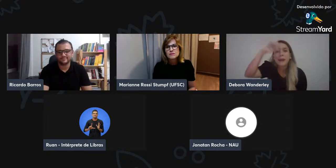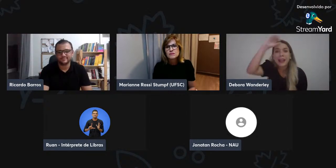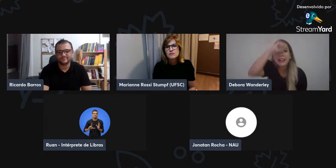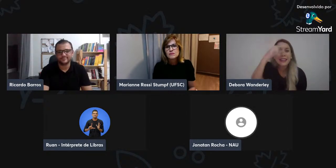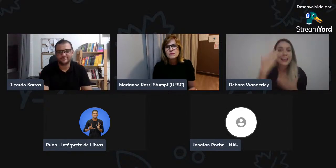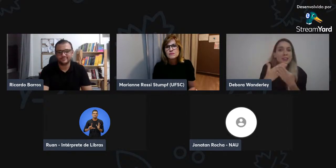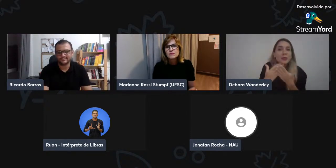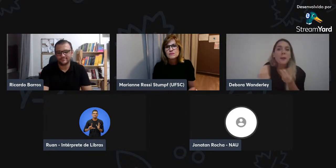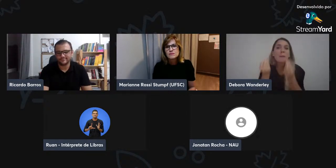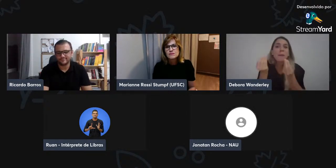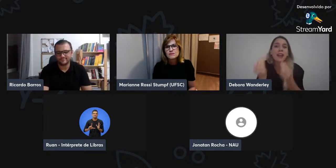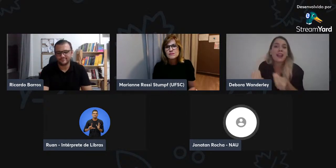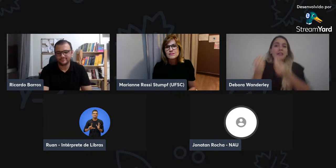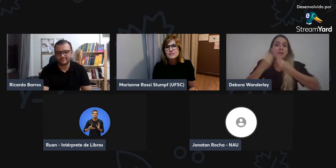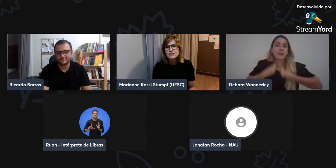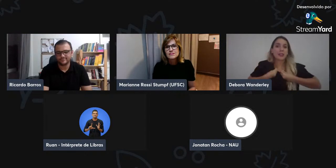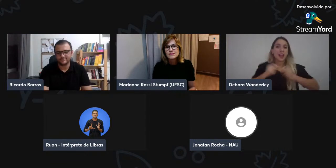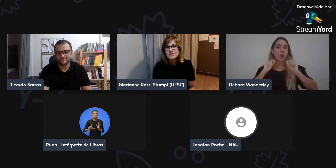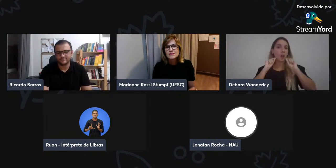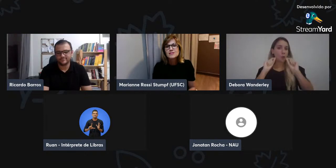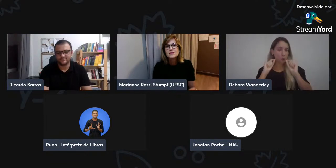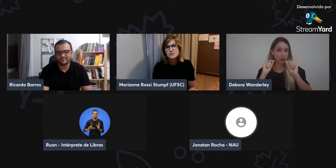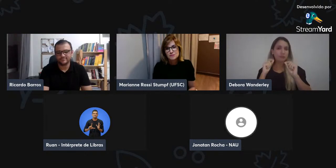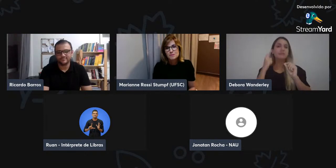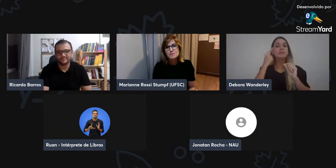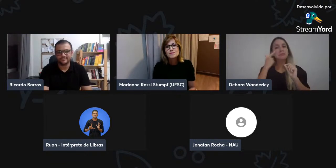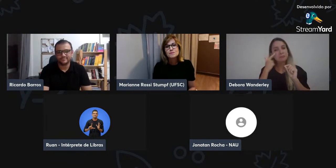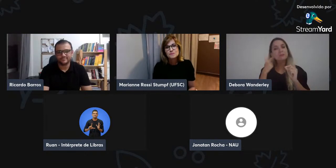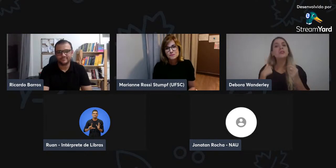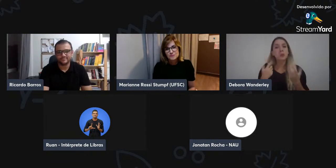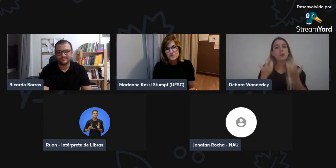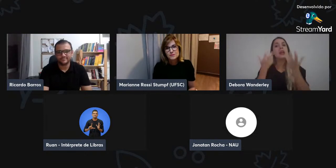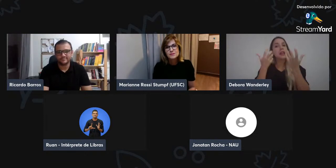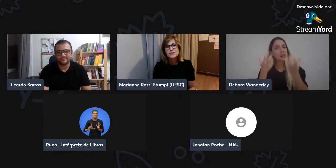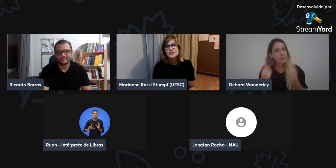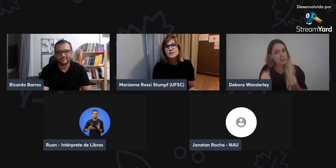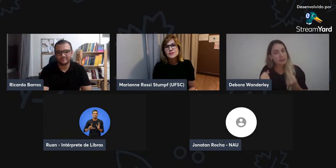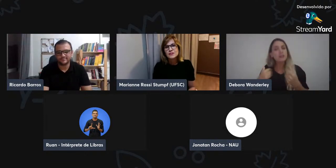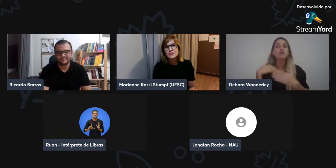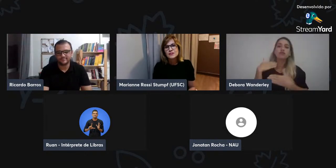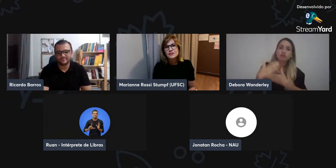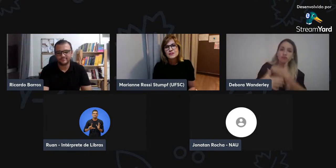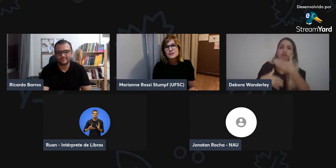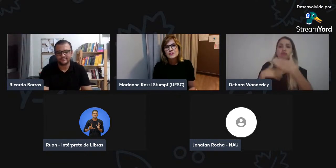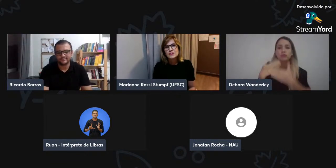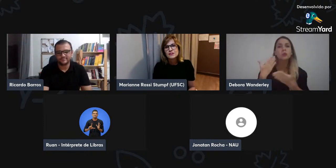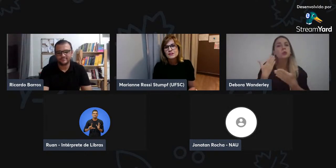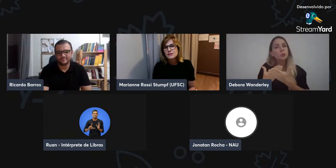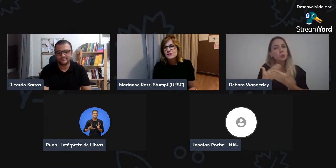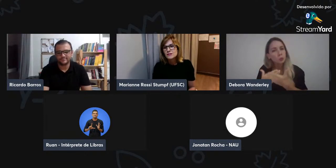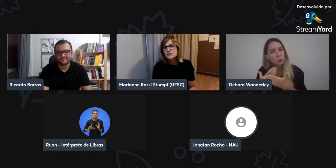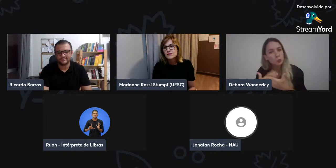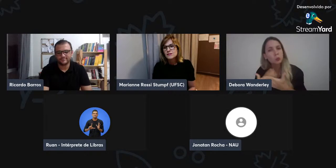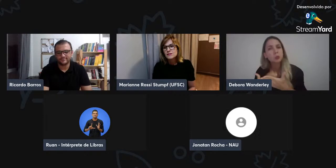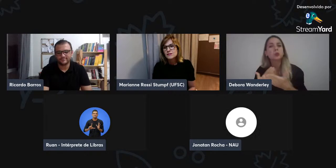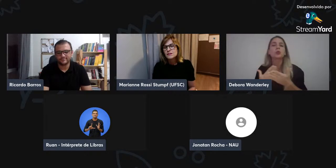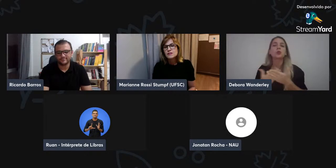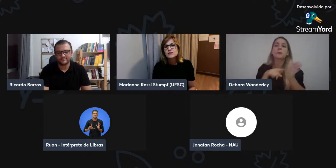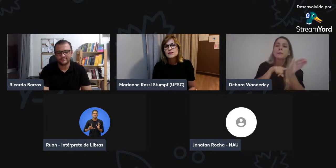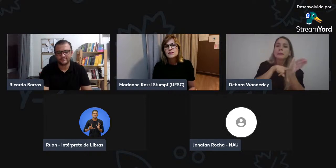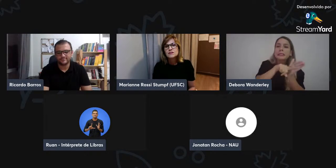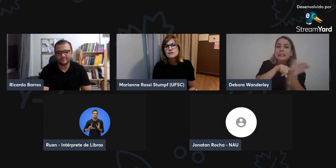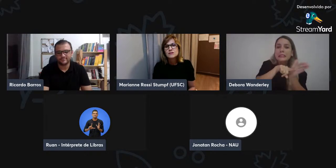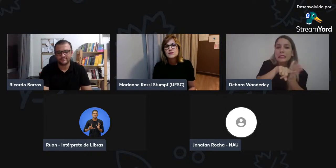Como é que eles podem usar? Como é que eles podem aprender a escrita de sinais, Adquirir. Então, eu aceitei